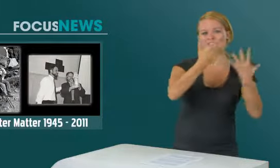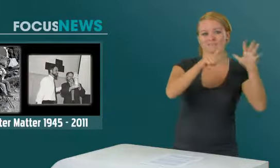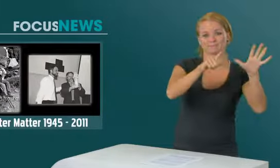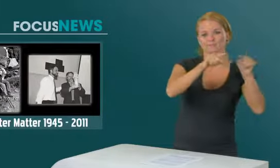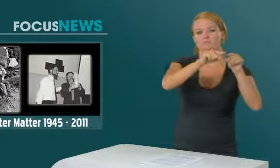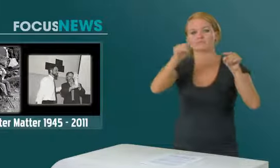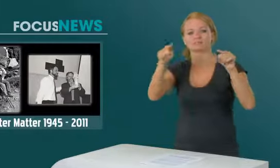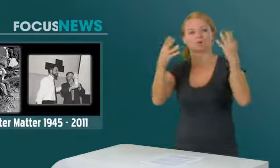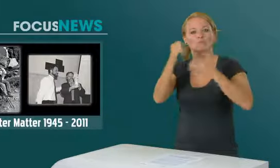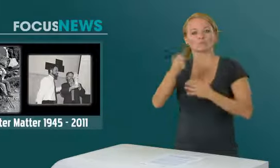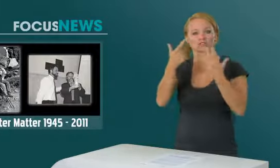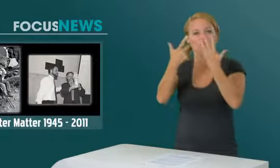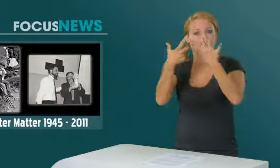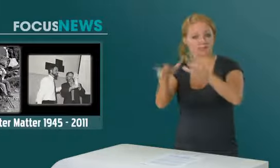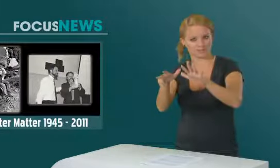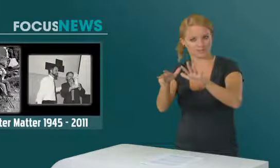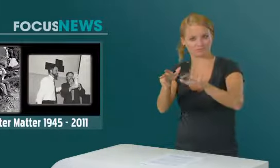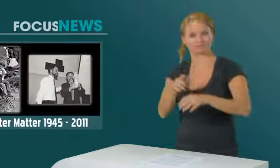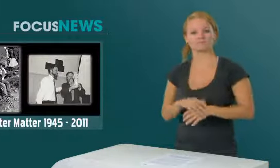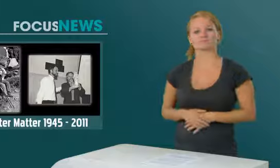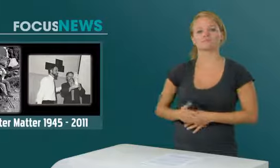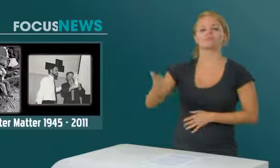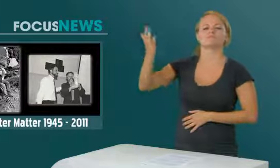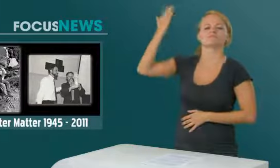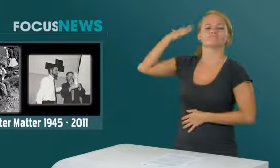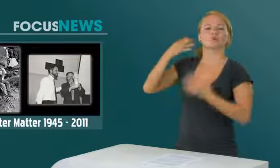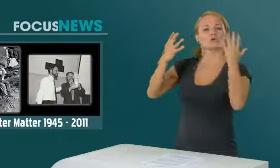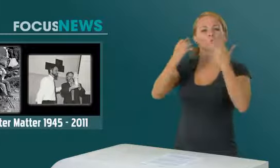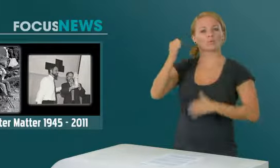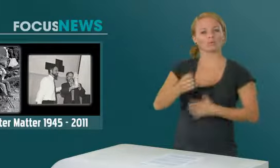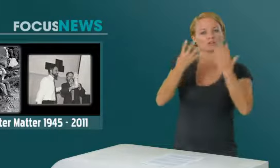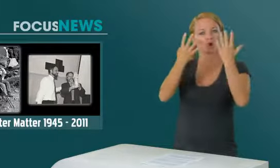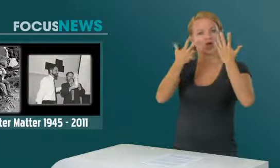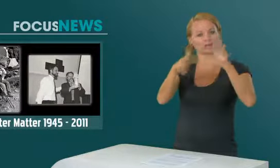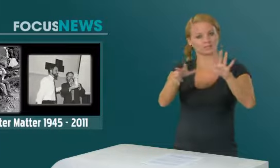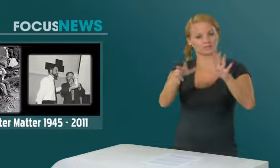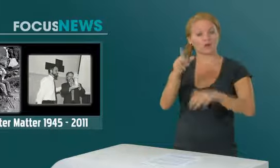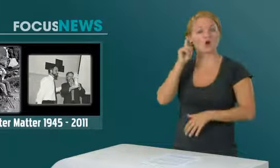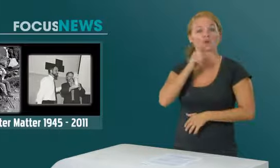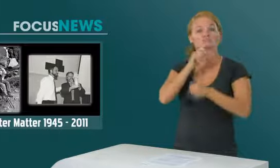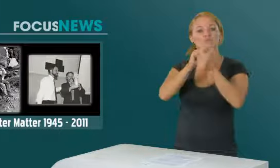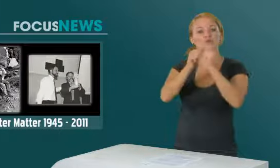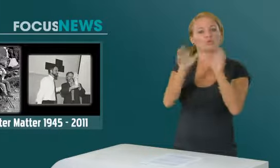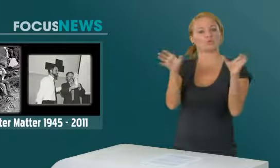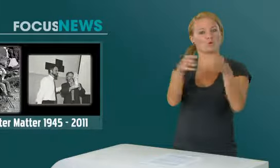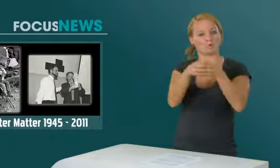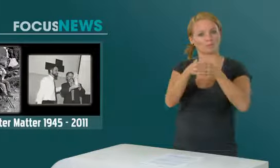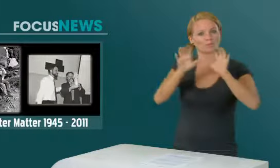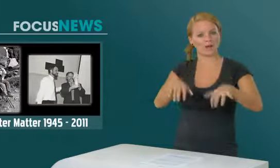1987, übte er sein Präsidentenamt aus. Im Jahr 1989 ernannte ihn der